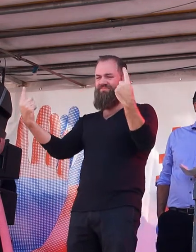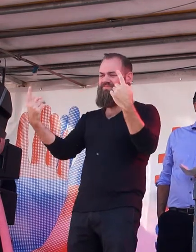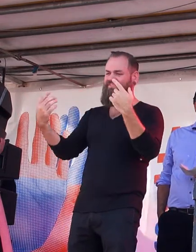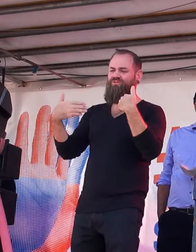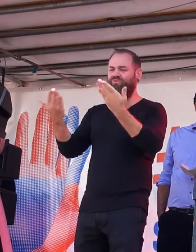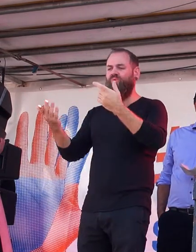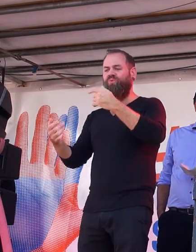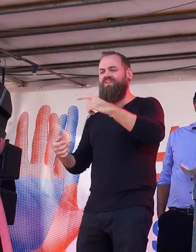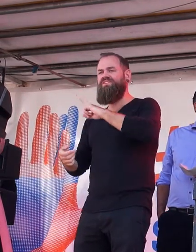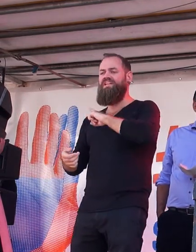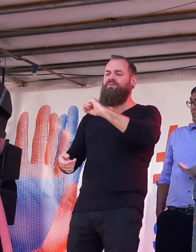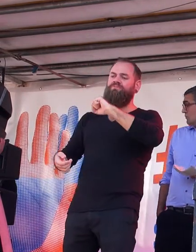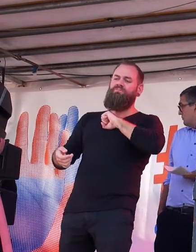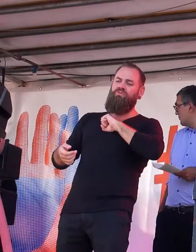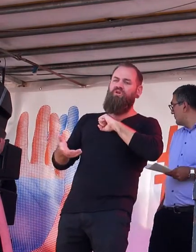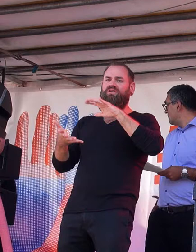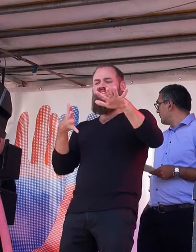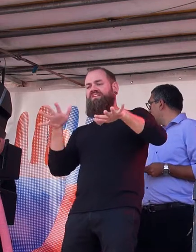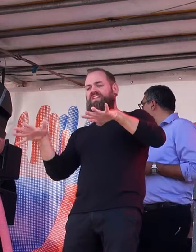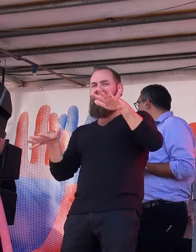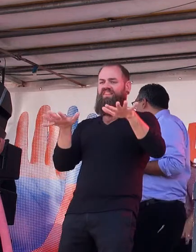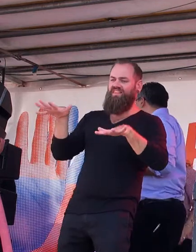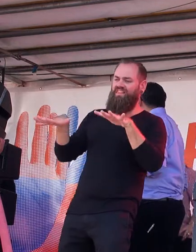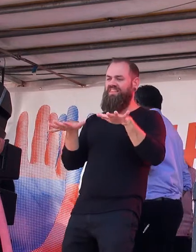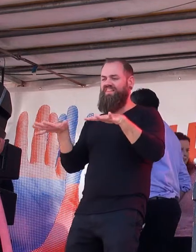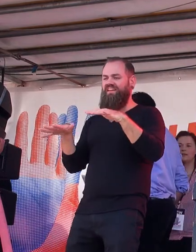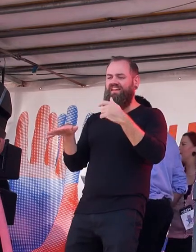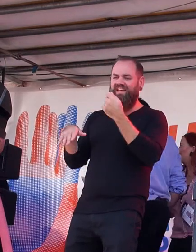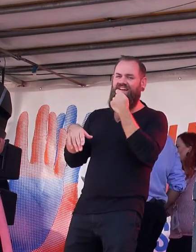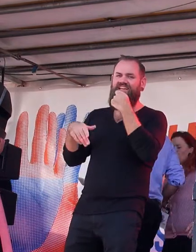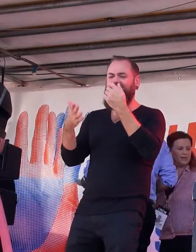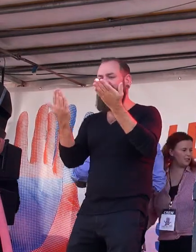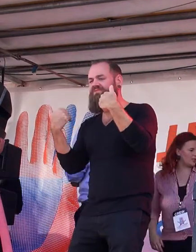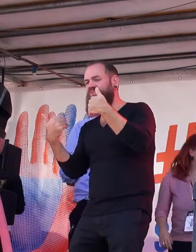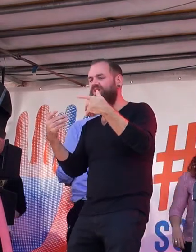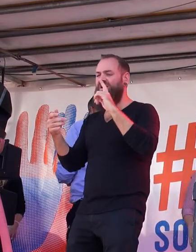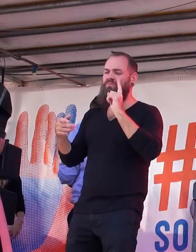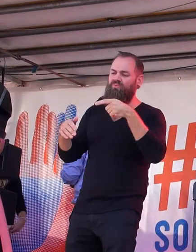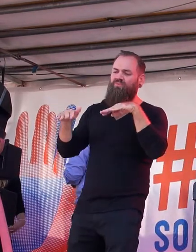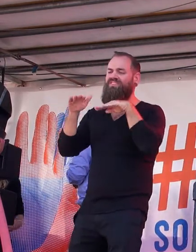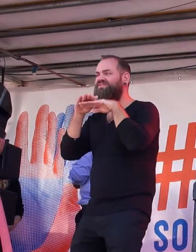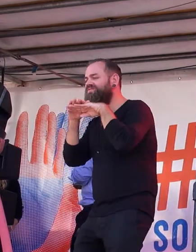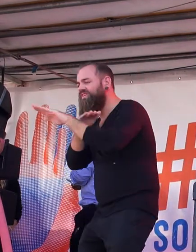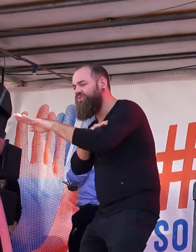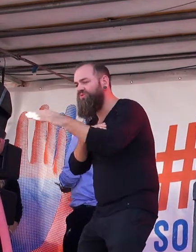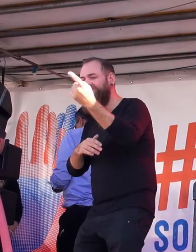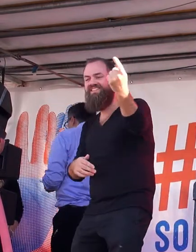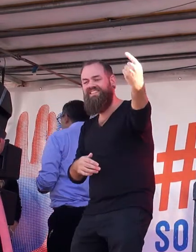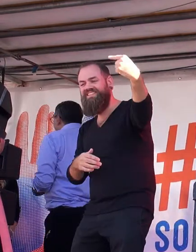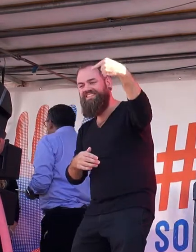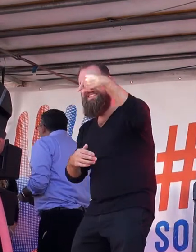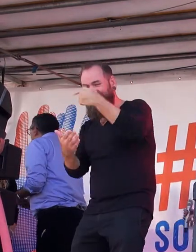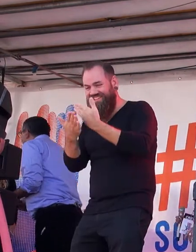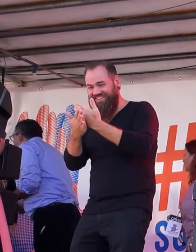Sicherheit und einer lebenswerten Zukunft für sich und ihre Familien flüchten, sind nicht dafür verantwortlich,